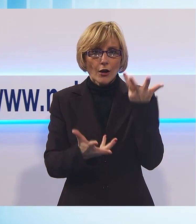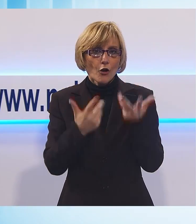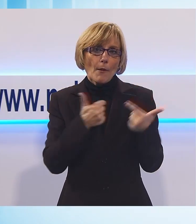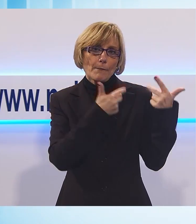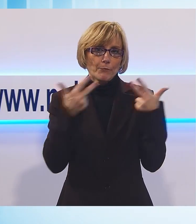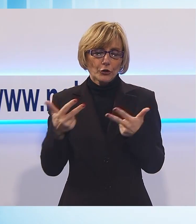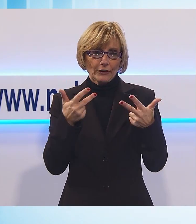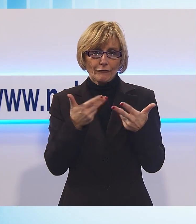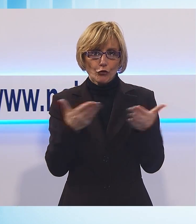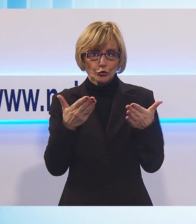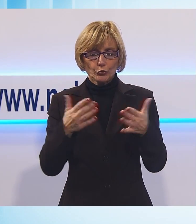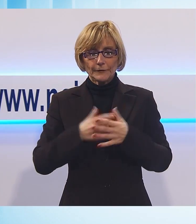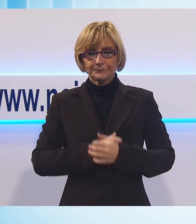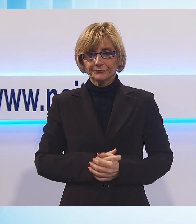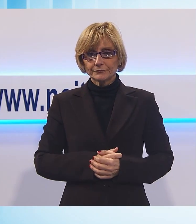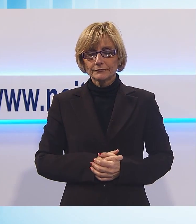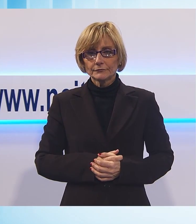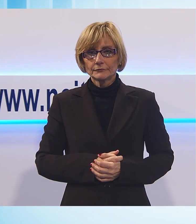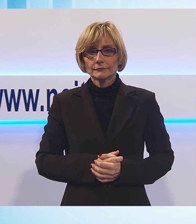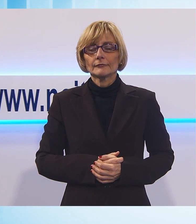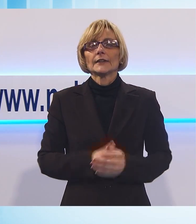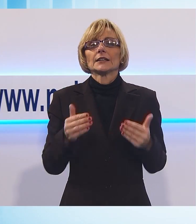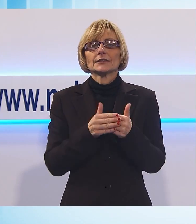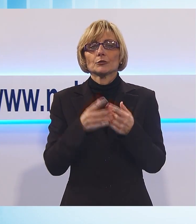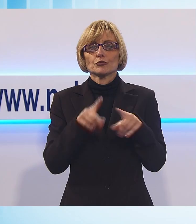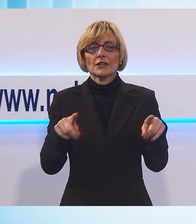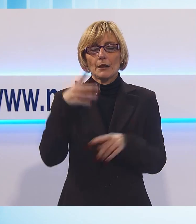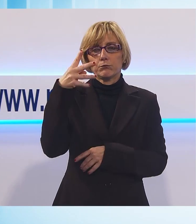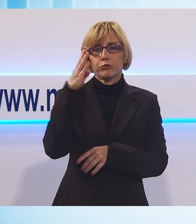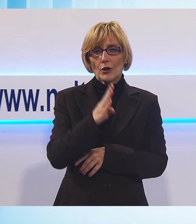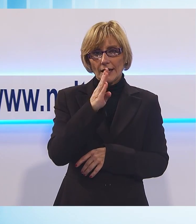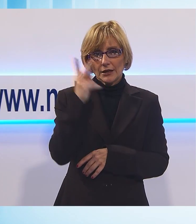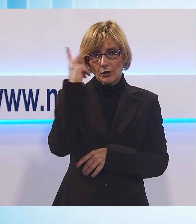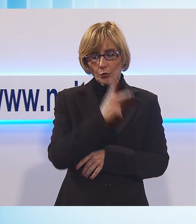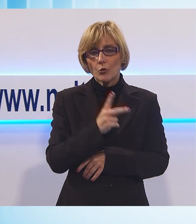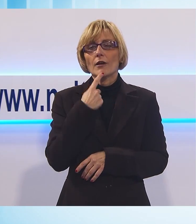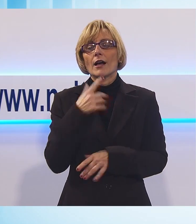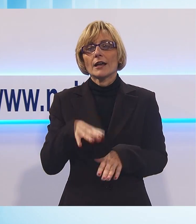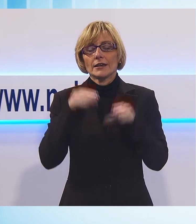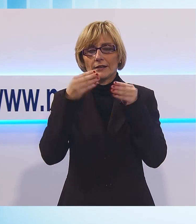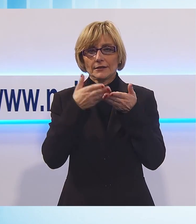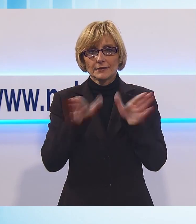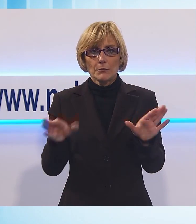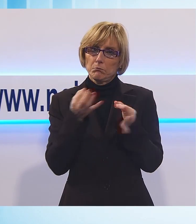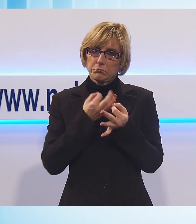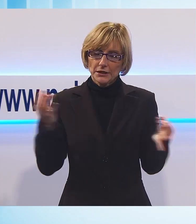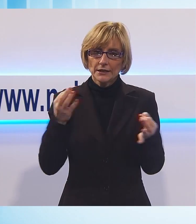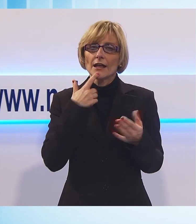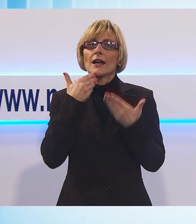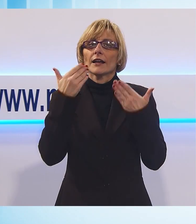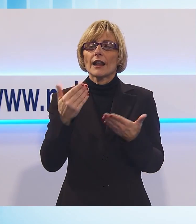Inizia sotto il migliore degli auspici il 2019 dell'Istituto Musicale Boccherini di Lucca, che grazie ad un